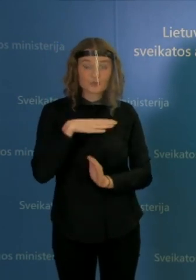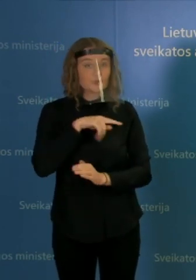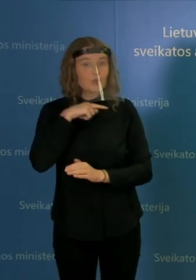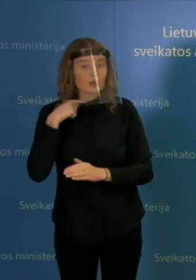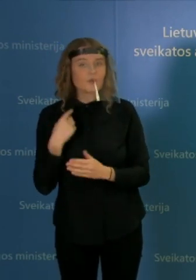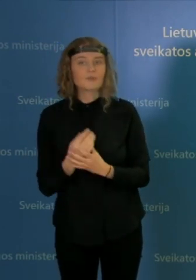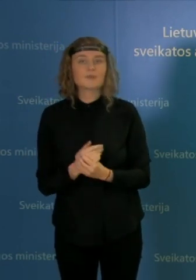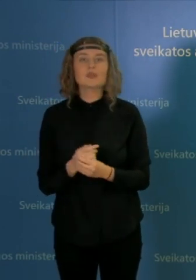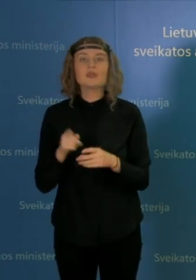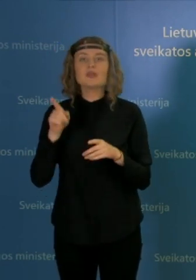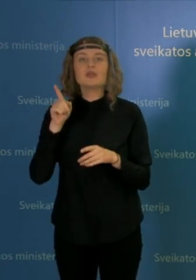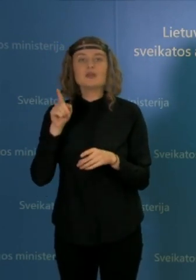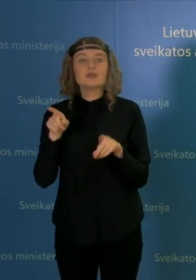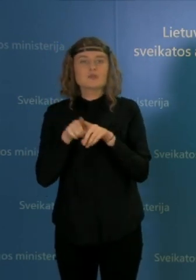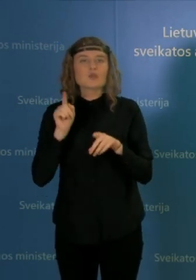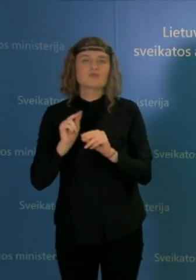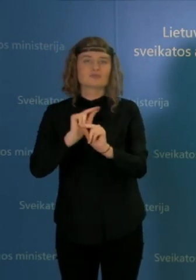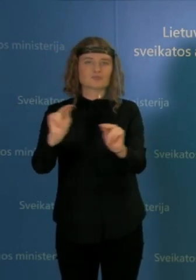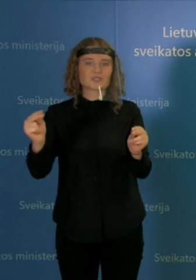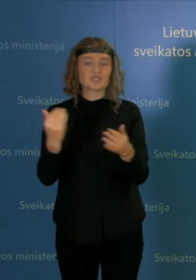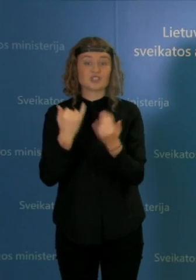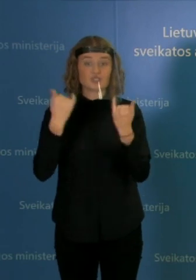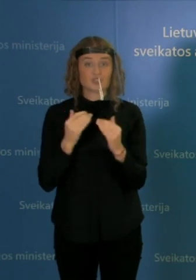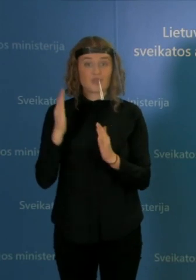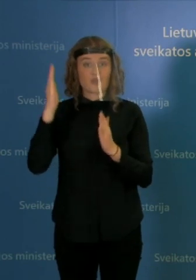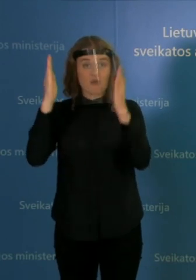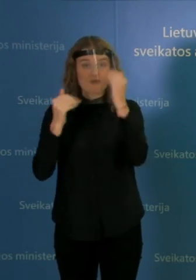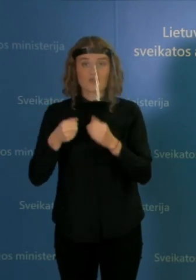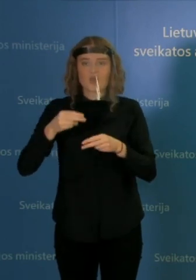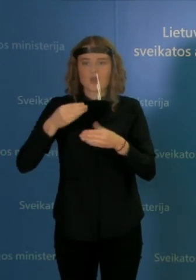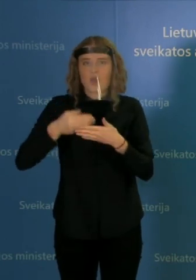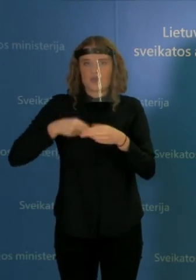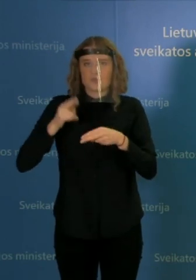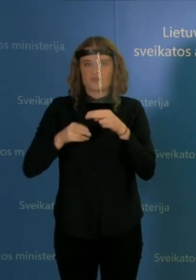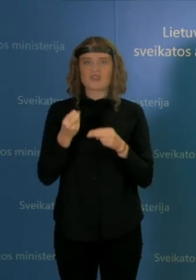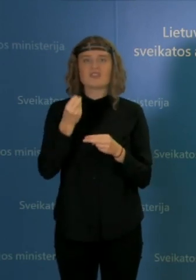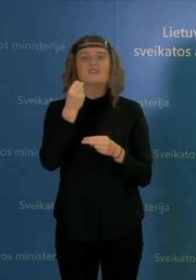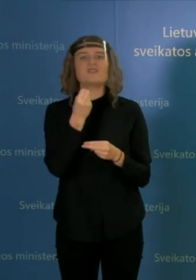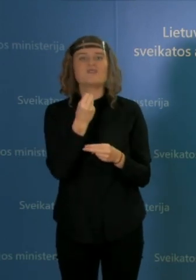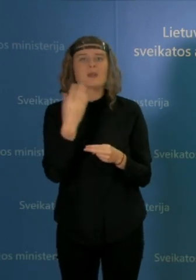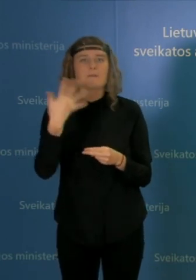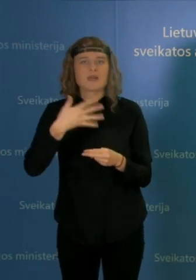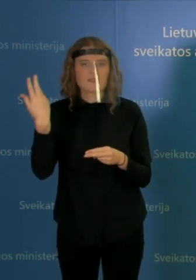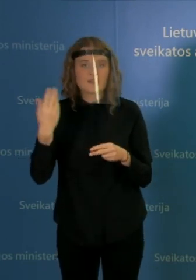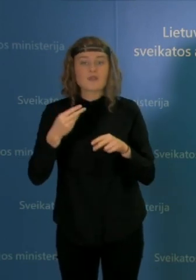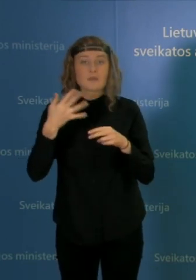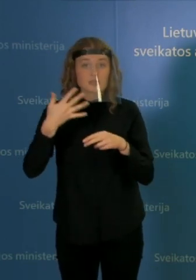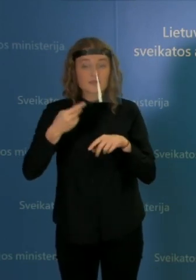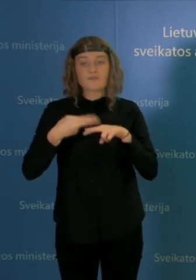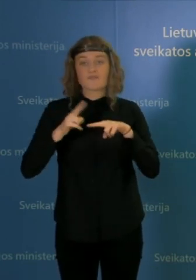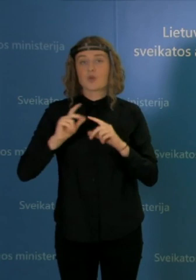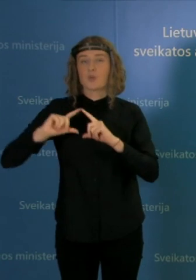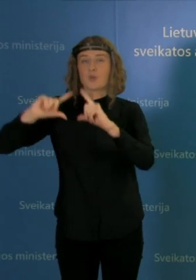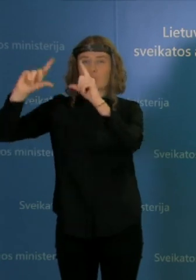dar noriu atkreipti dėmesį, kad spaudos konferenciją šiandien turime baigti anksčiau, 12.50, nes turime išvažiuoti ruoštis į